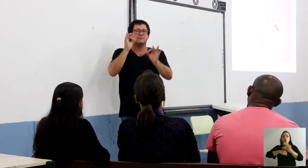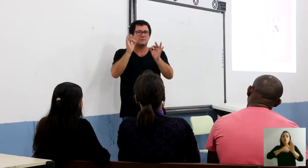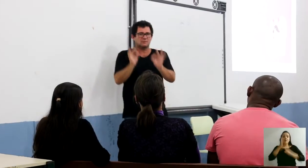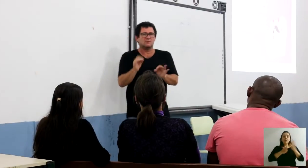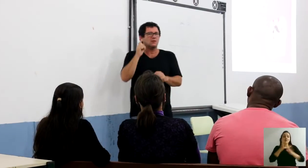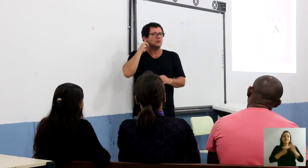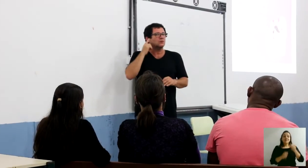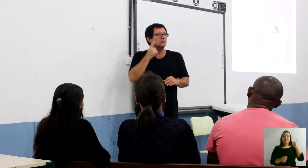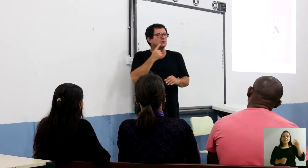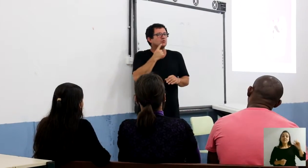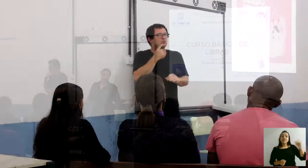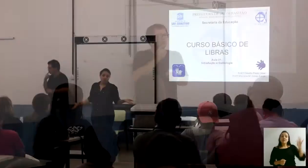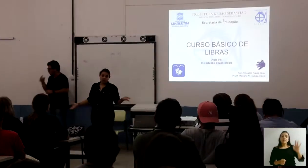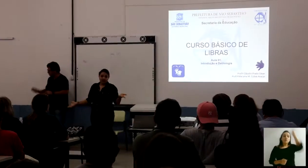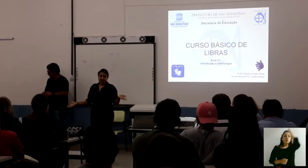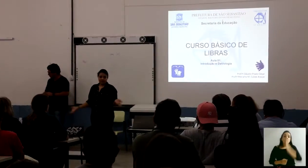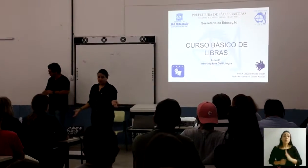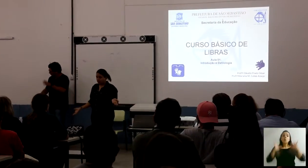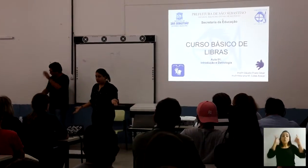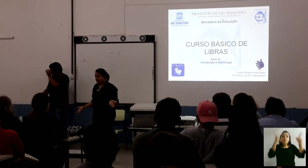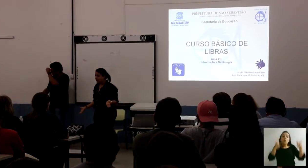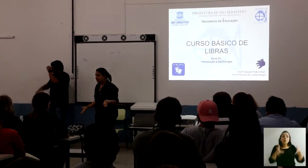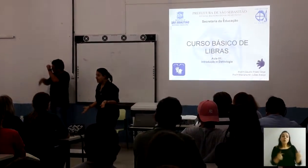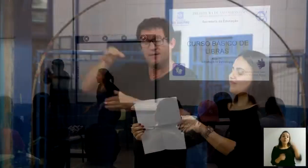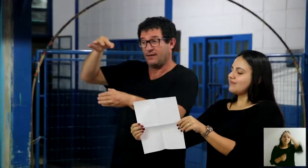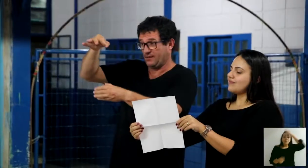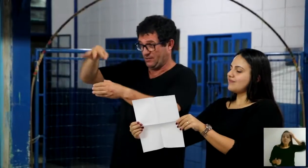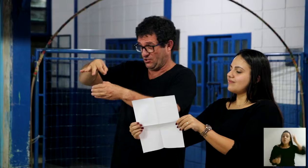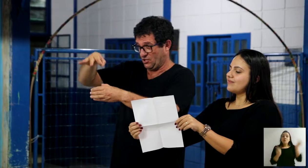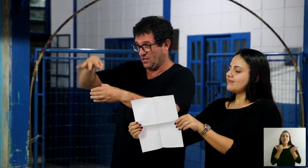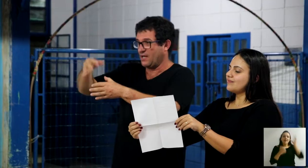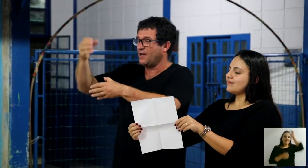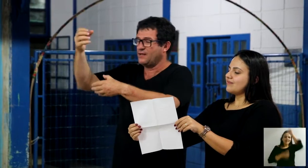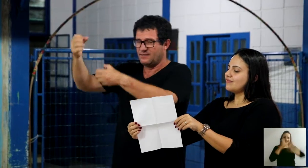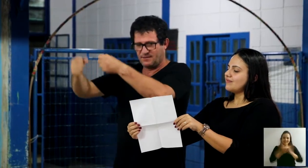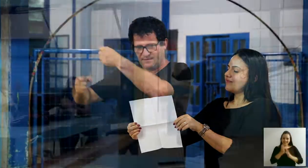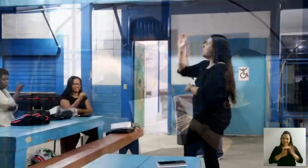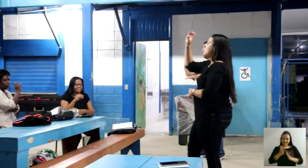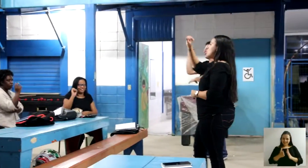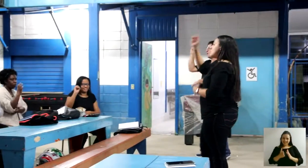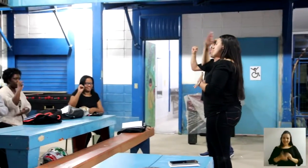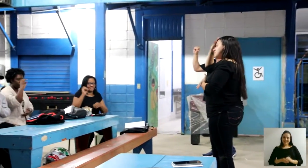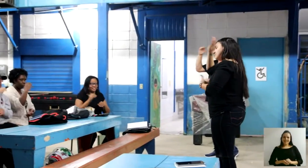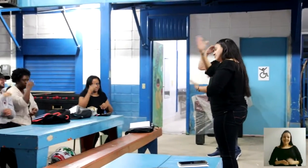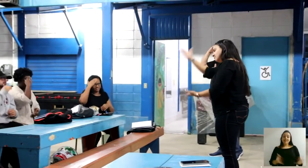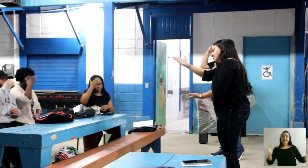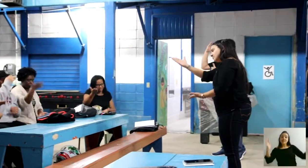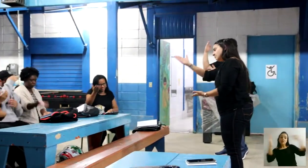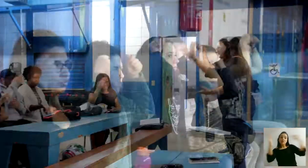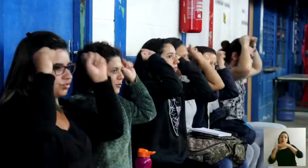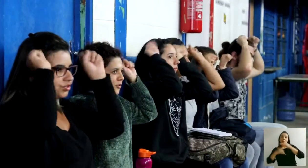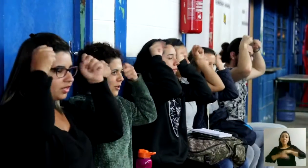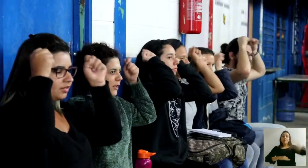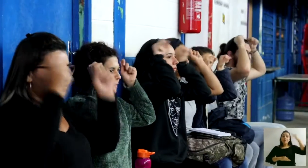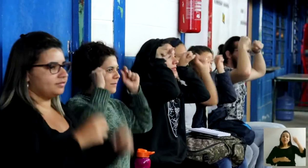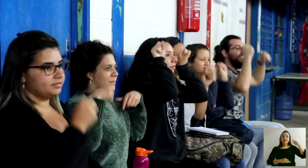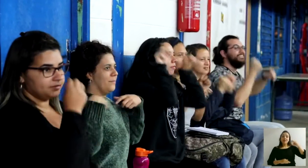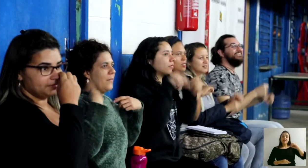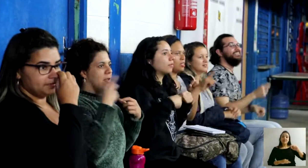cursos de libras 100% gratuito para todos que queiram aprender libras? Até o momento, já foram ofertadas mais de